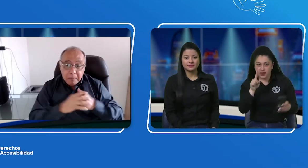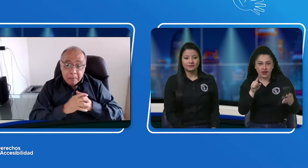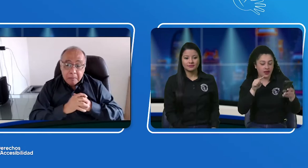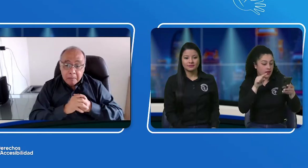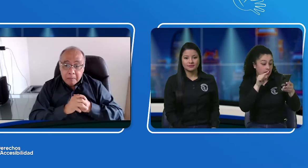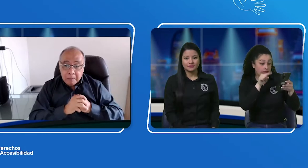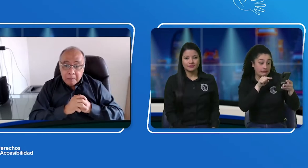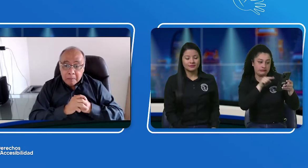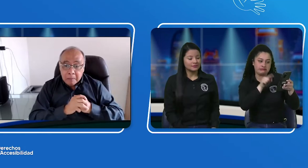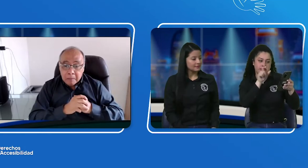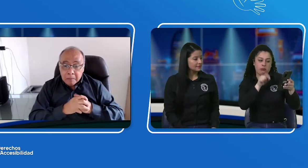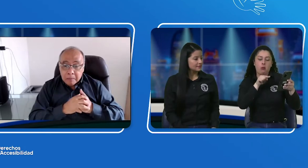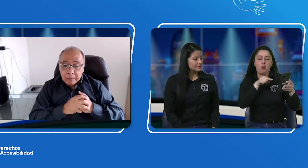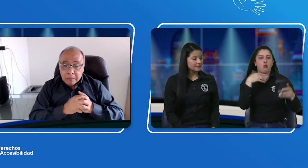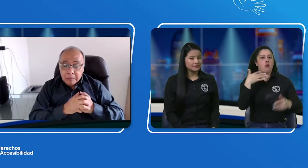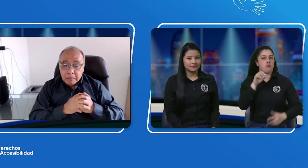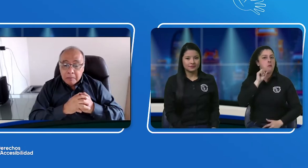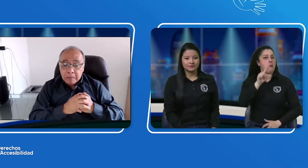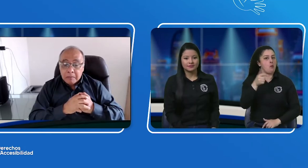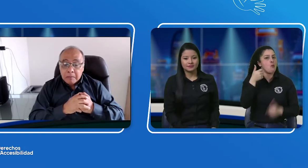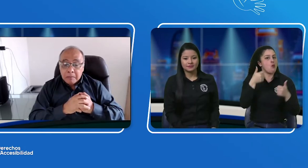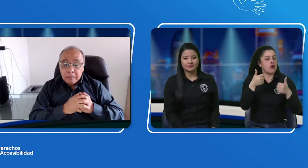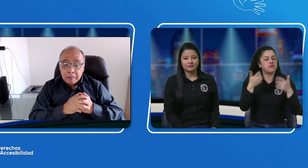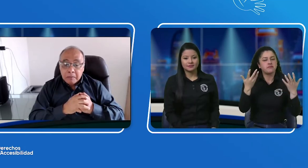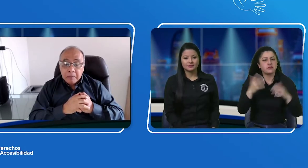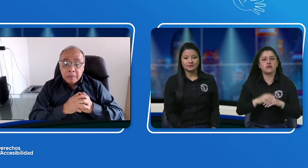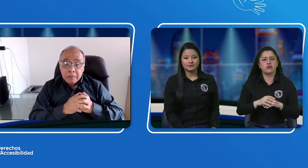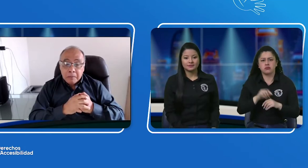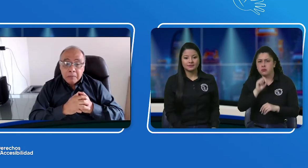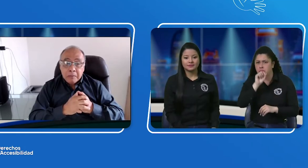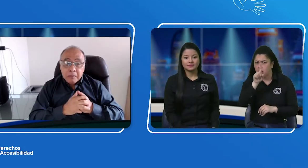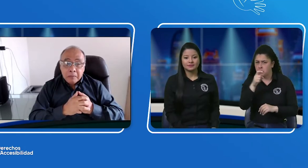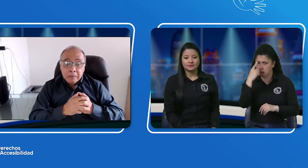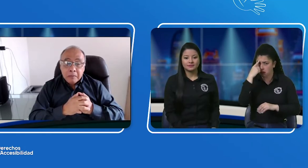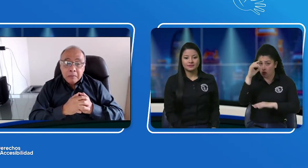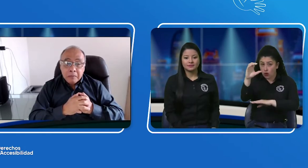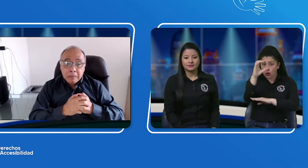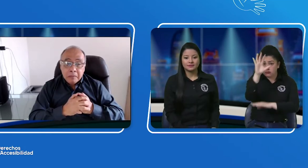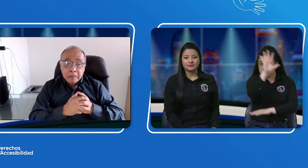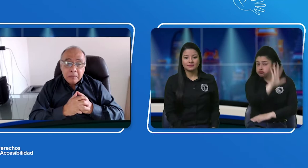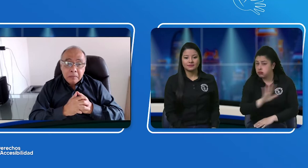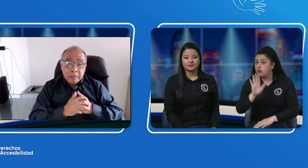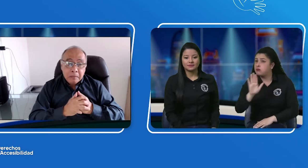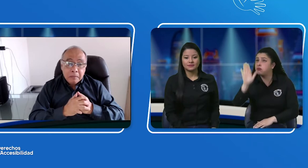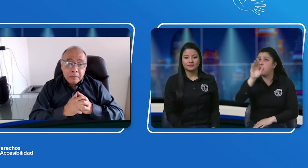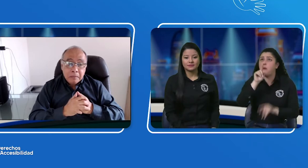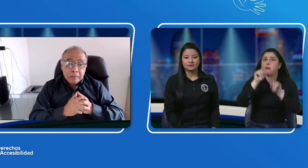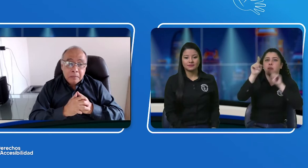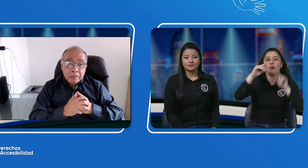live? Sí, claro que sí. Hay una muy buena pregunta y nos dice, en Colombia,